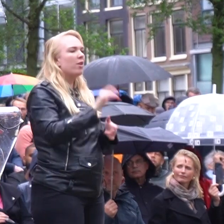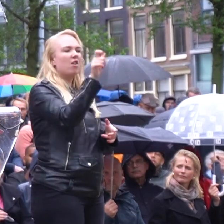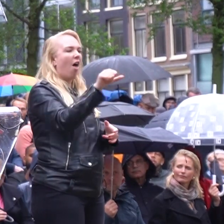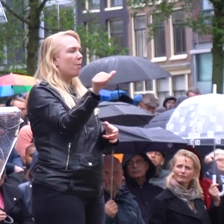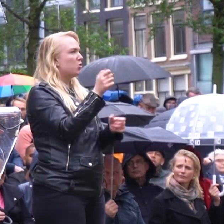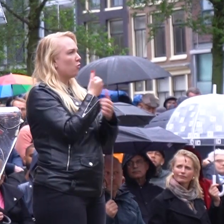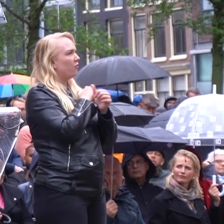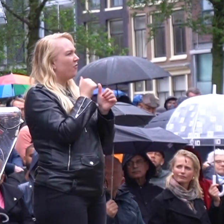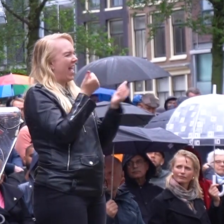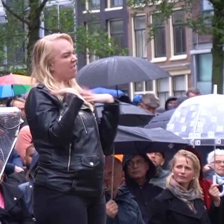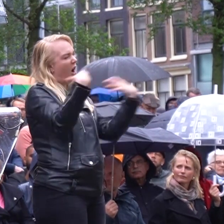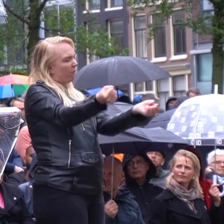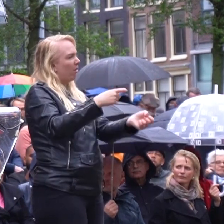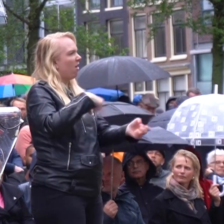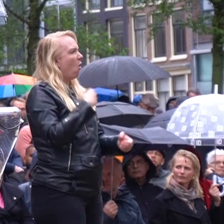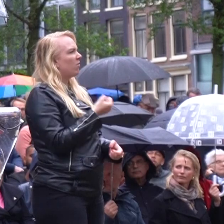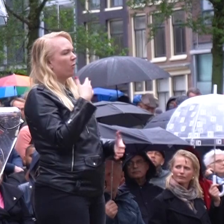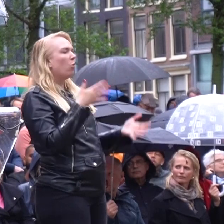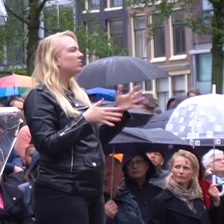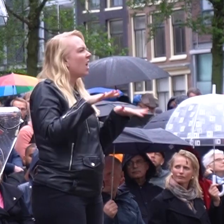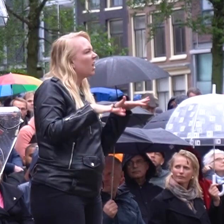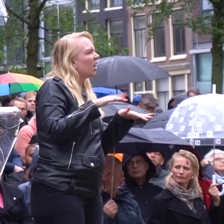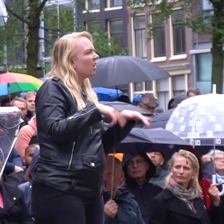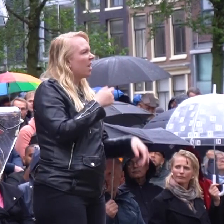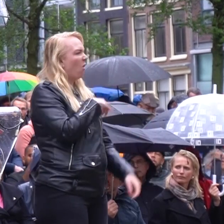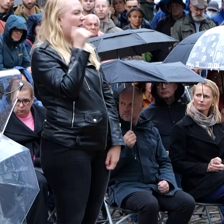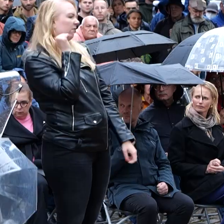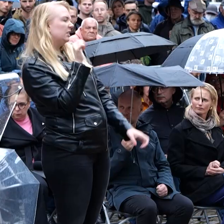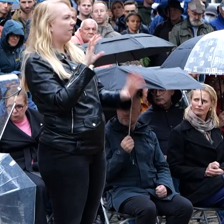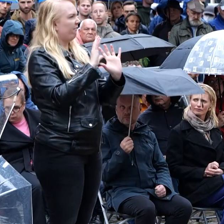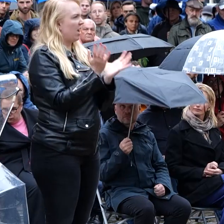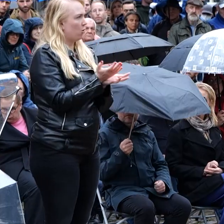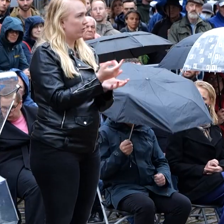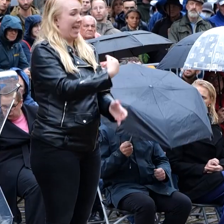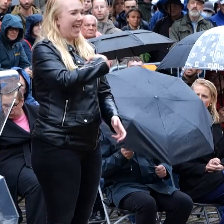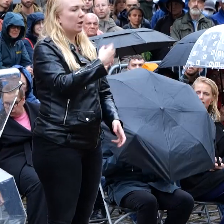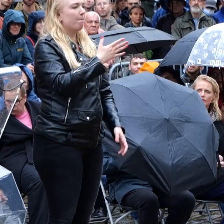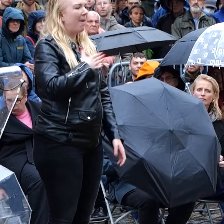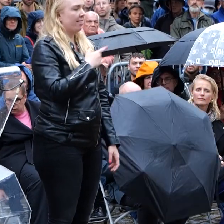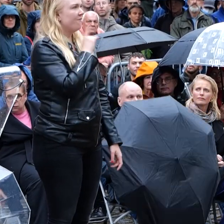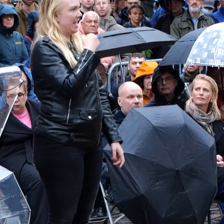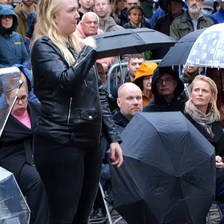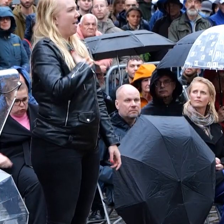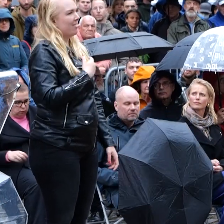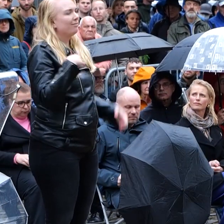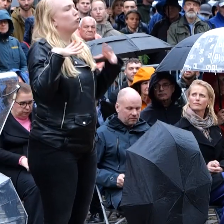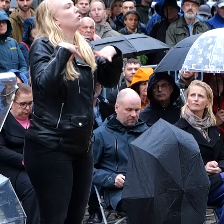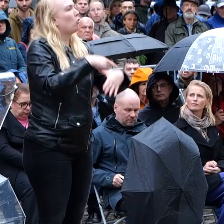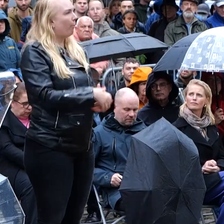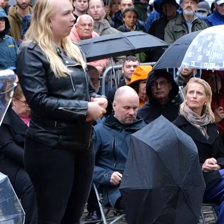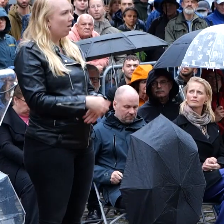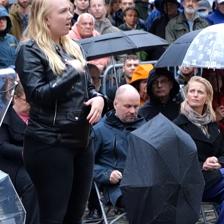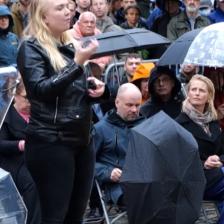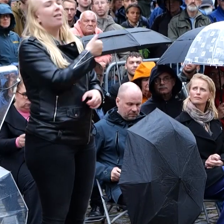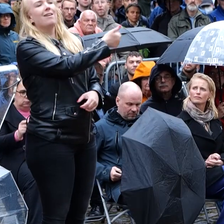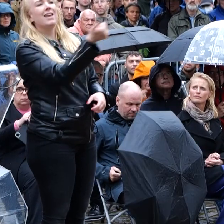beperken door hun eigen kleine en onzekere en vooral vieze wereldje. Ik ben wie ik ben en daar ben ik trots op. Ik wil